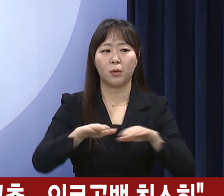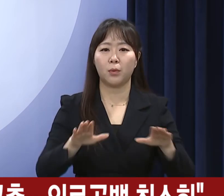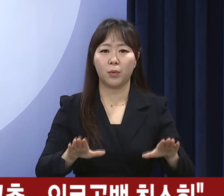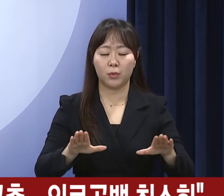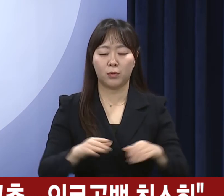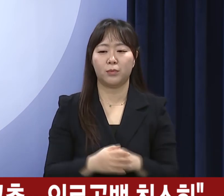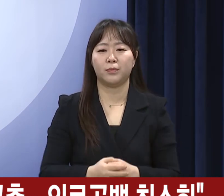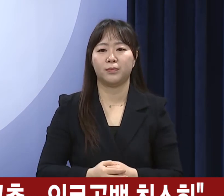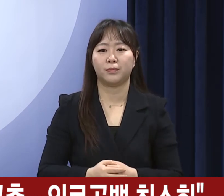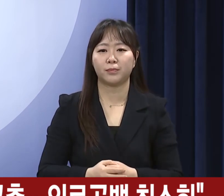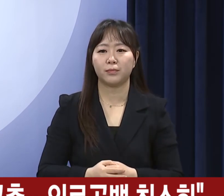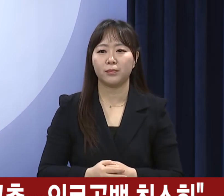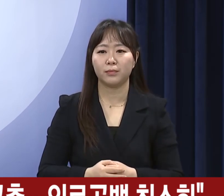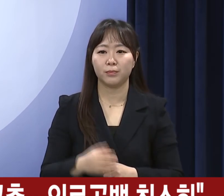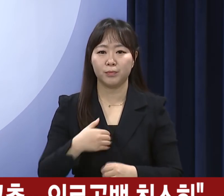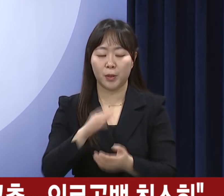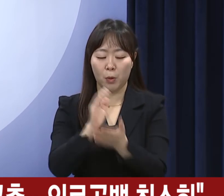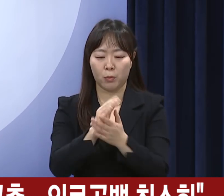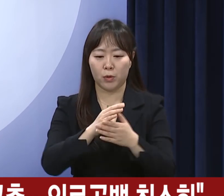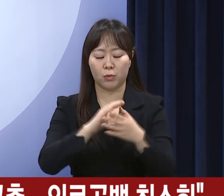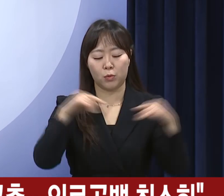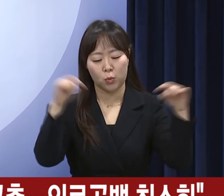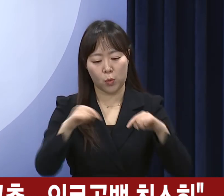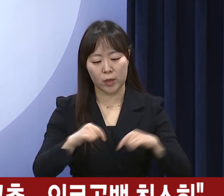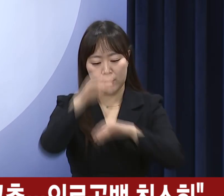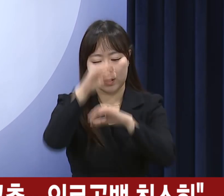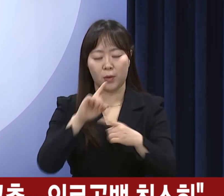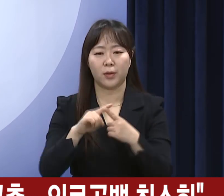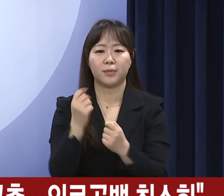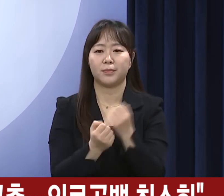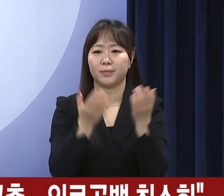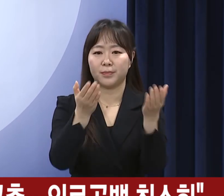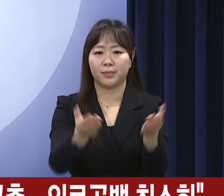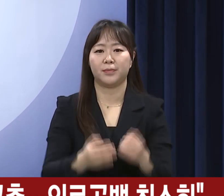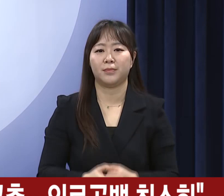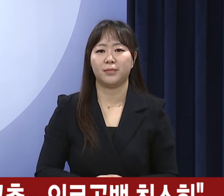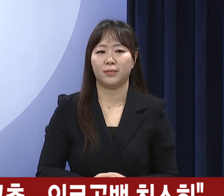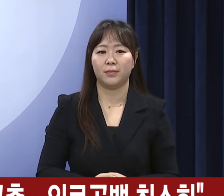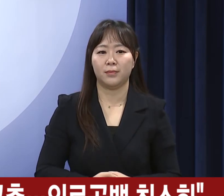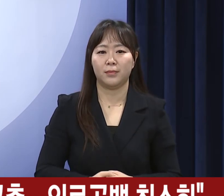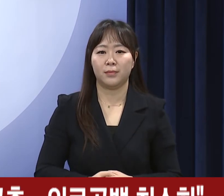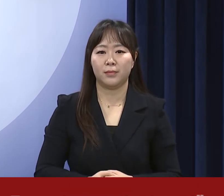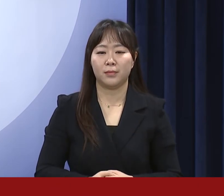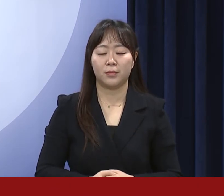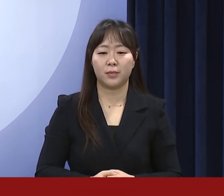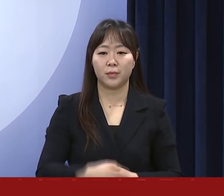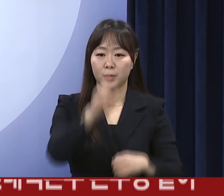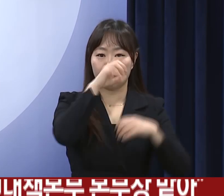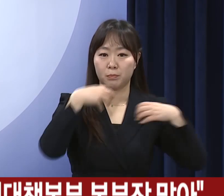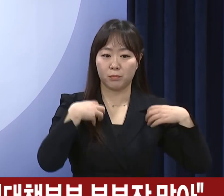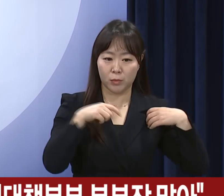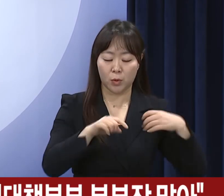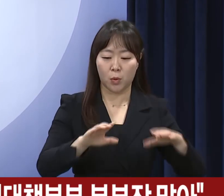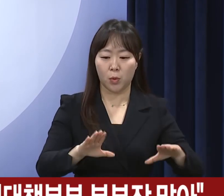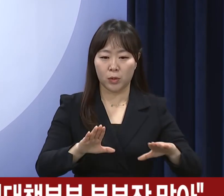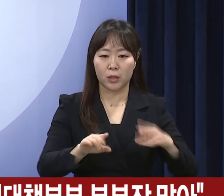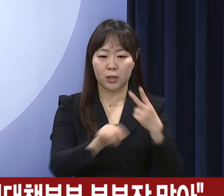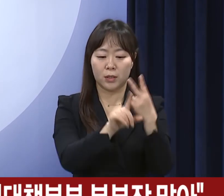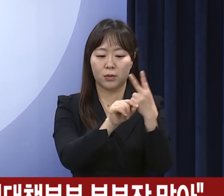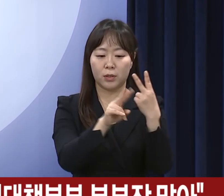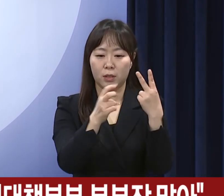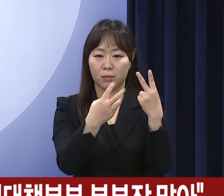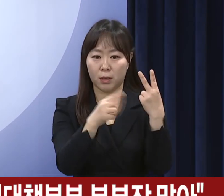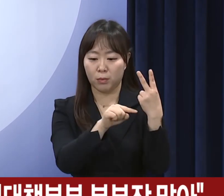중앙재난안전대책본부 논의사항을 말씀드리겠습니다. 먼저 정부는 금일 2월